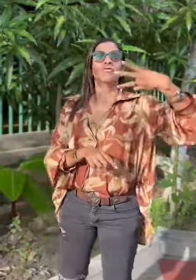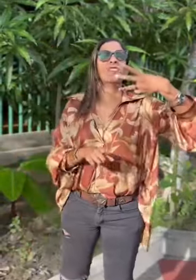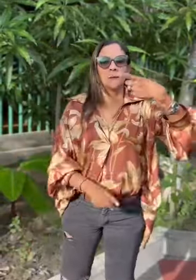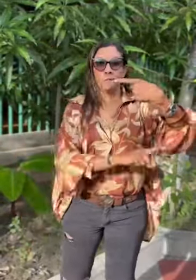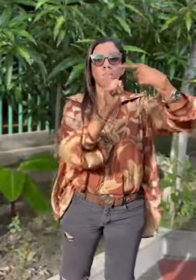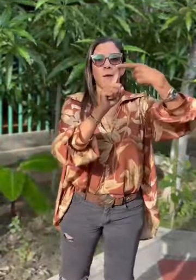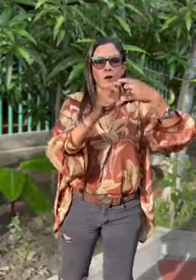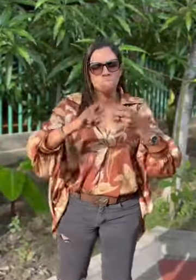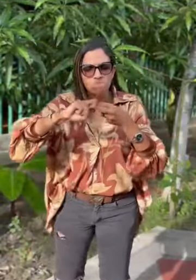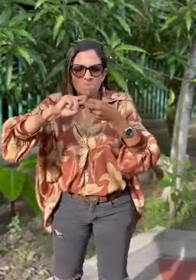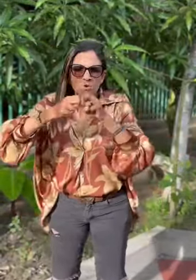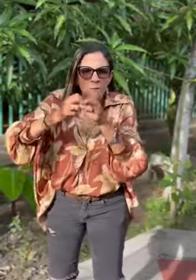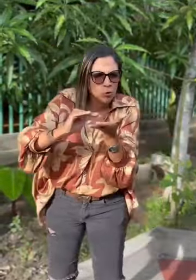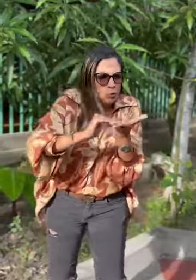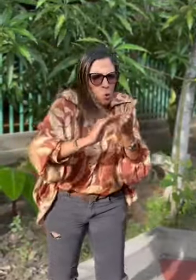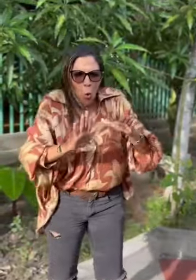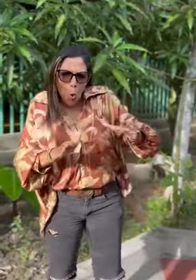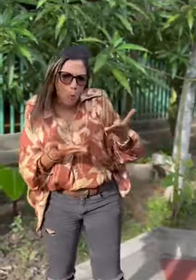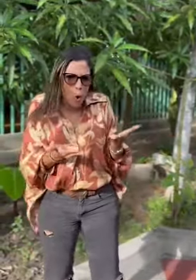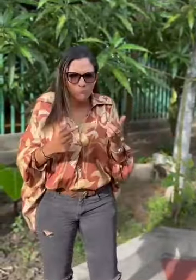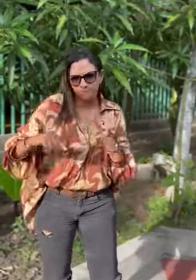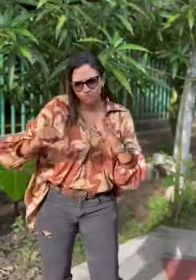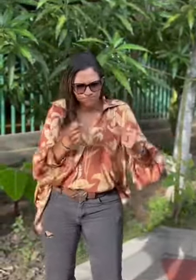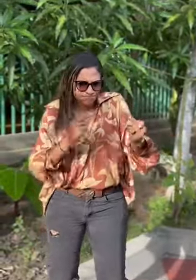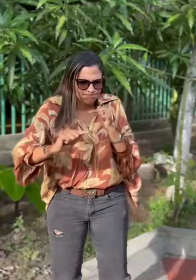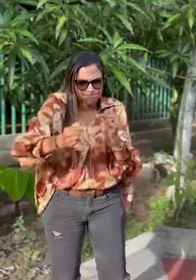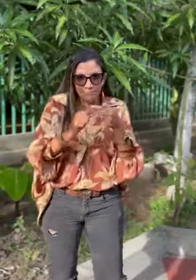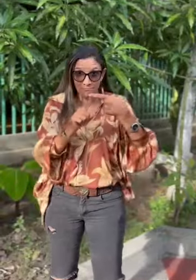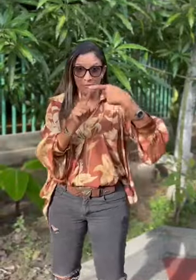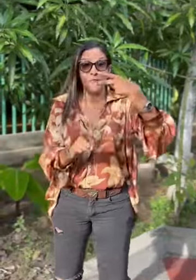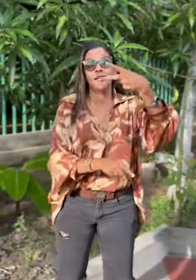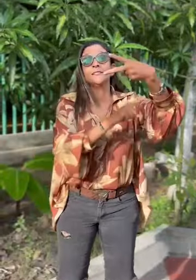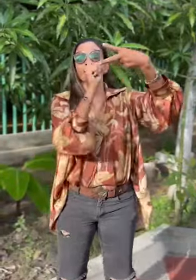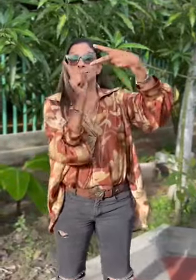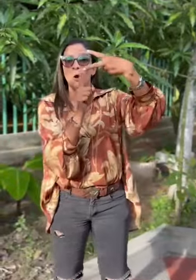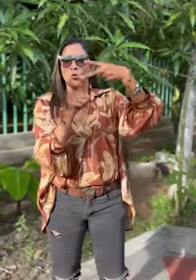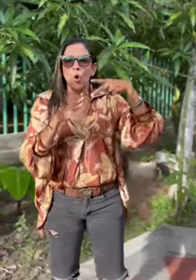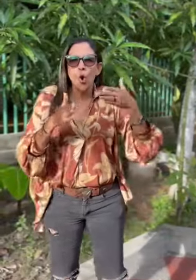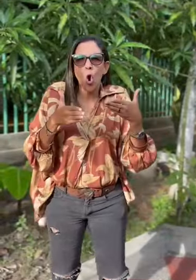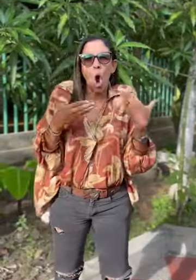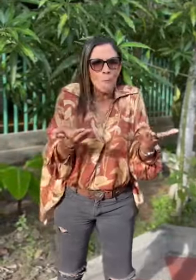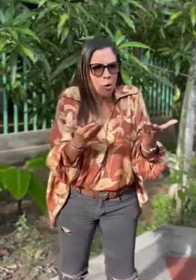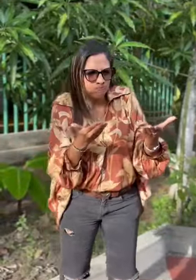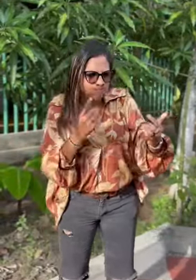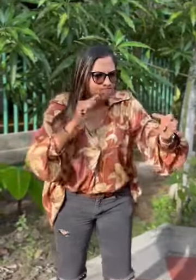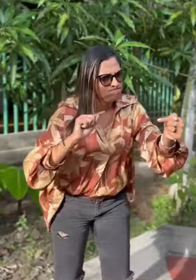importantes. Primero, hablamos sobre la solución de conflictos. Segundo, compartimos sobre los retos de Fenascol.